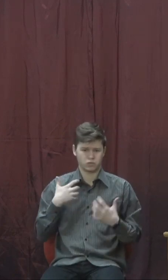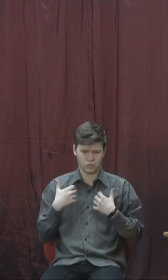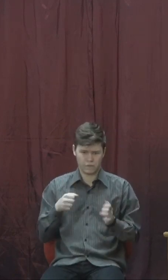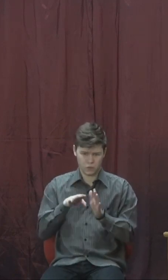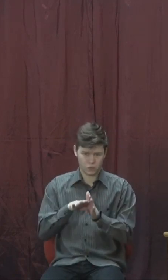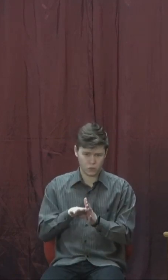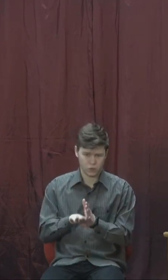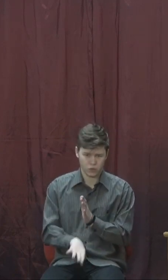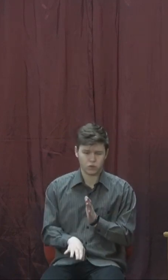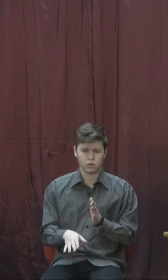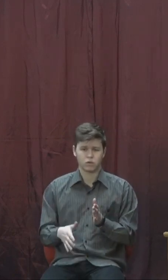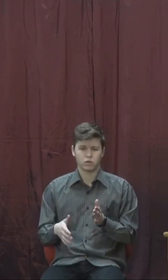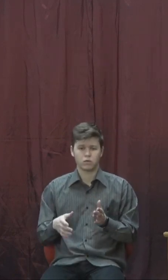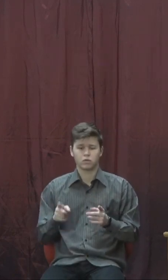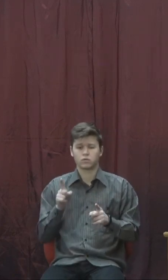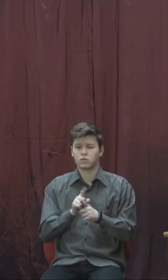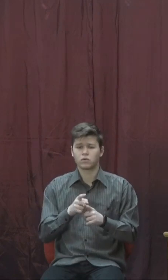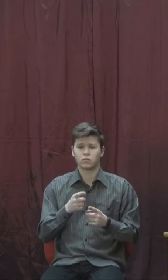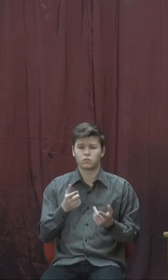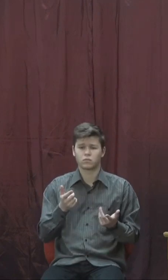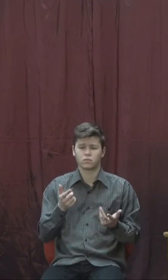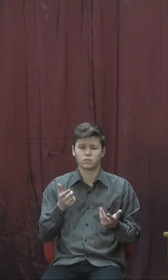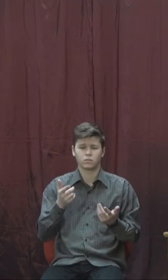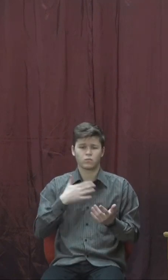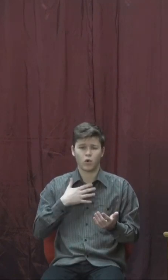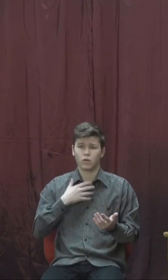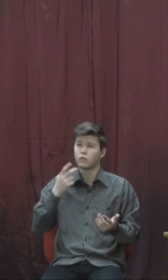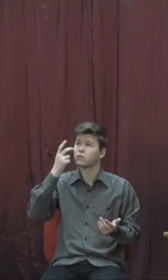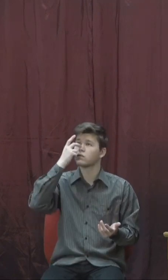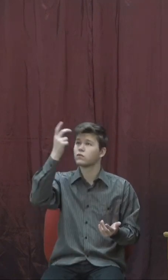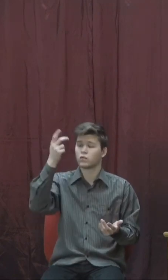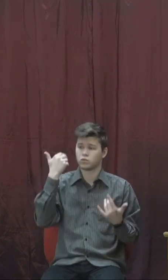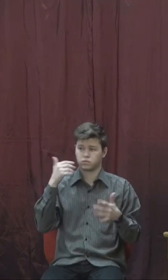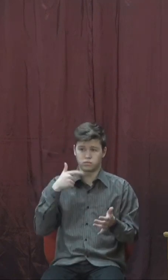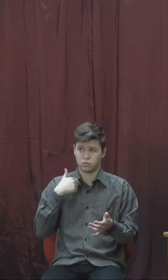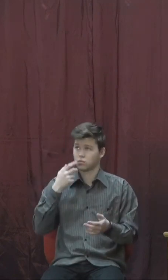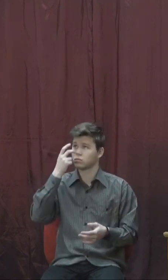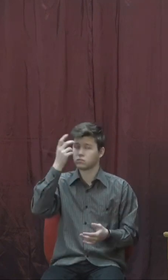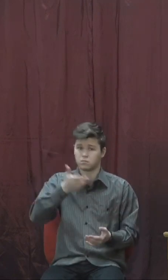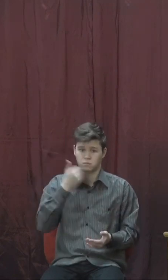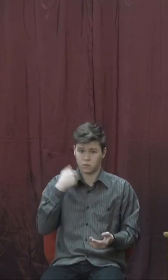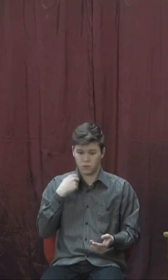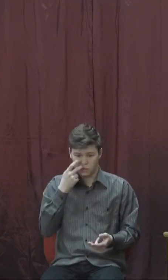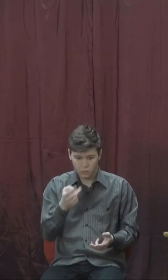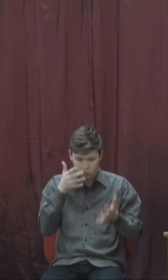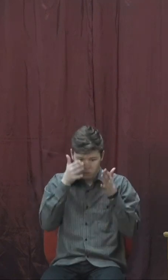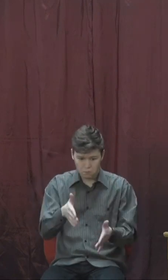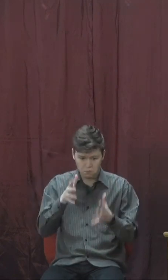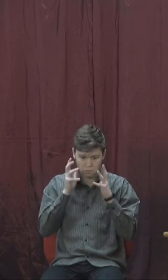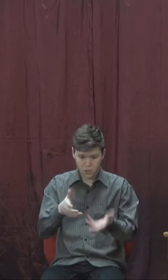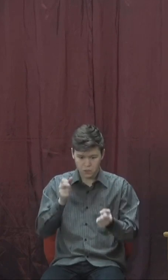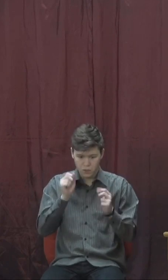дій та кроків. Паніка відводить наш погляд від неба, від Ісуса Христа, а зациклює